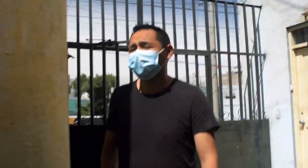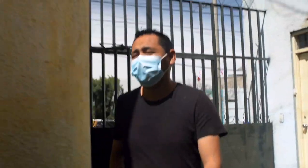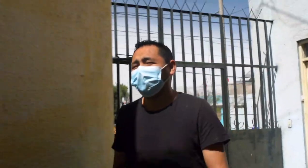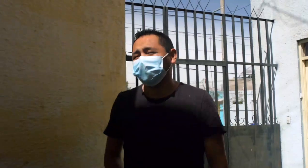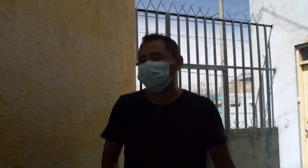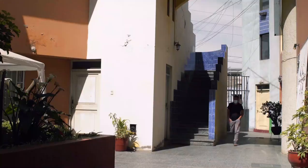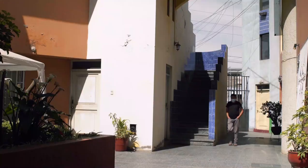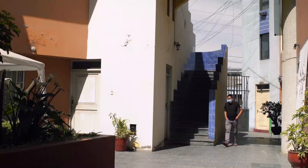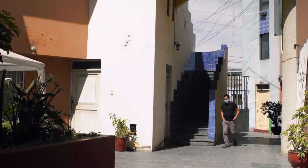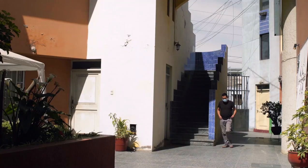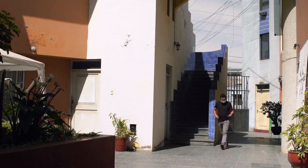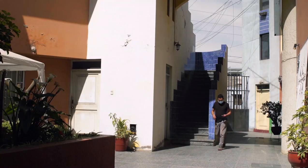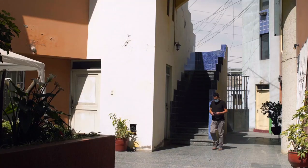Mi papá